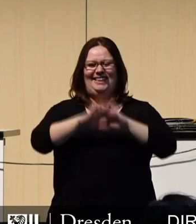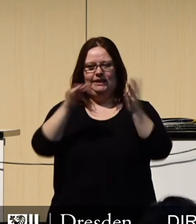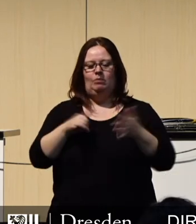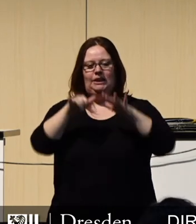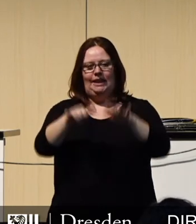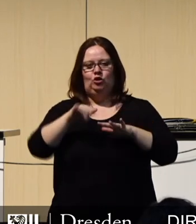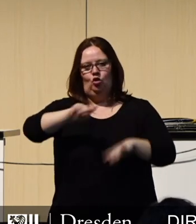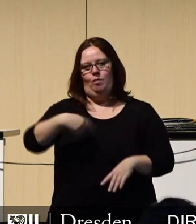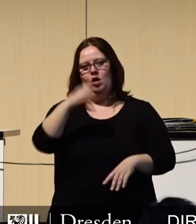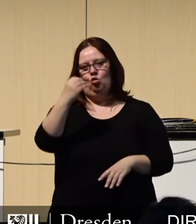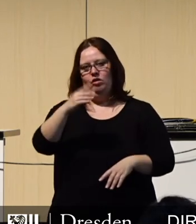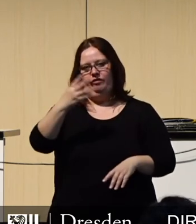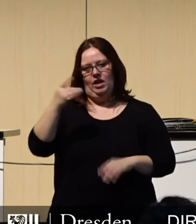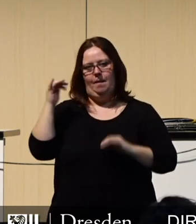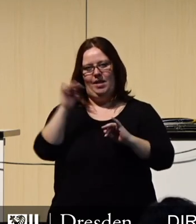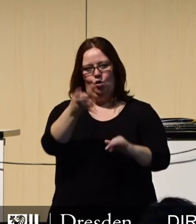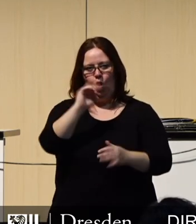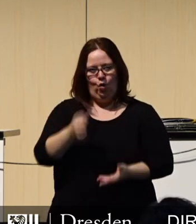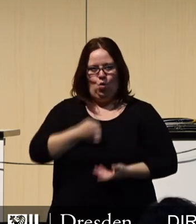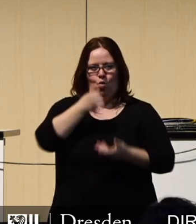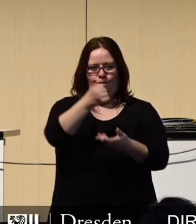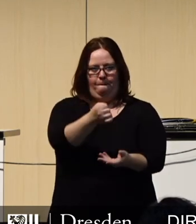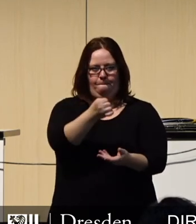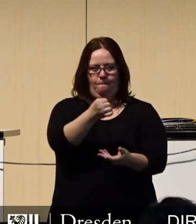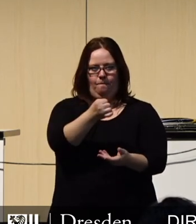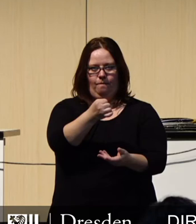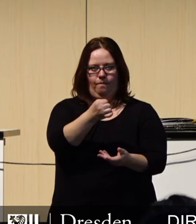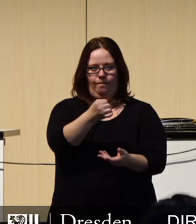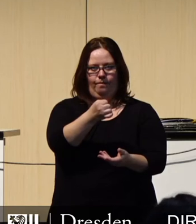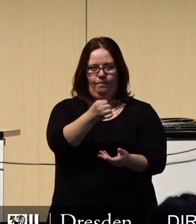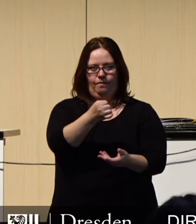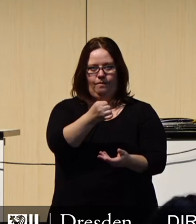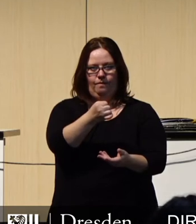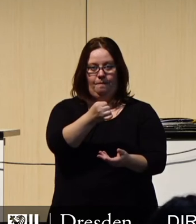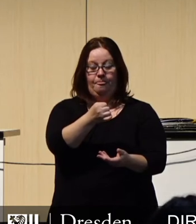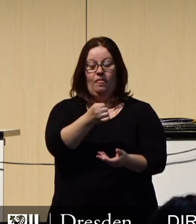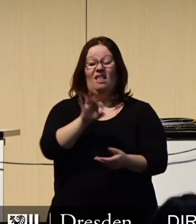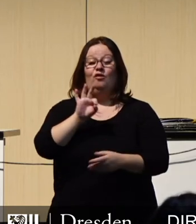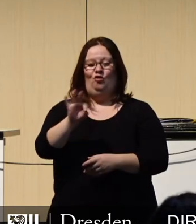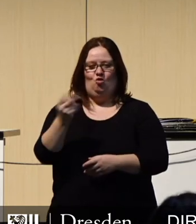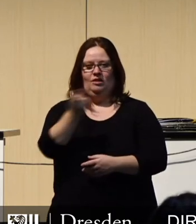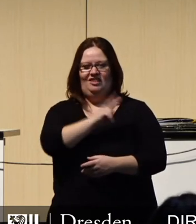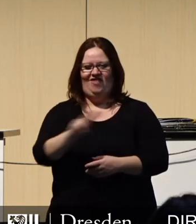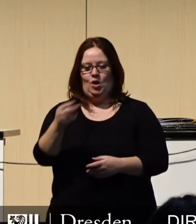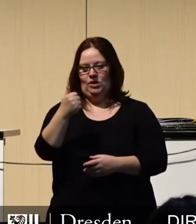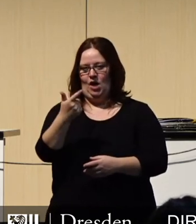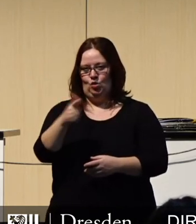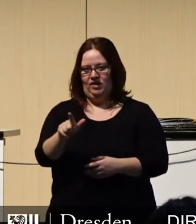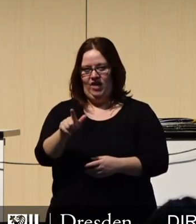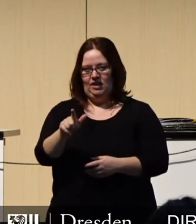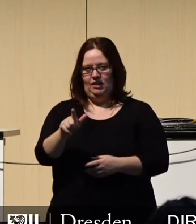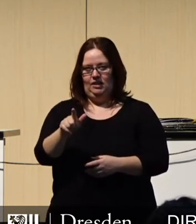,04 Millionen Euro ausgezahlt. Der Ansatz für das Jahr 2021